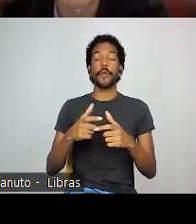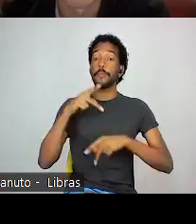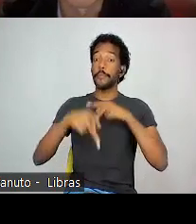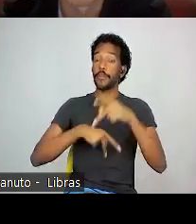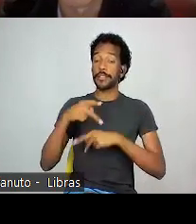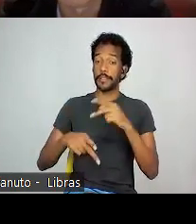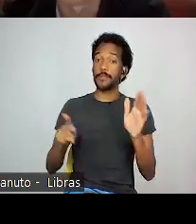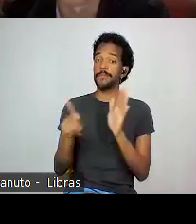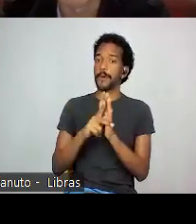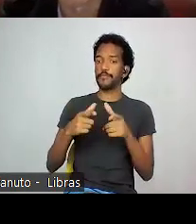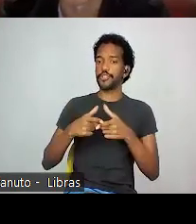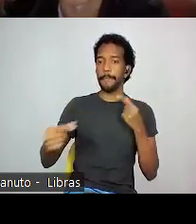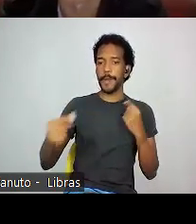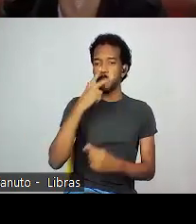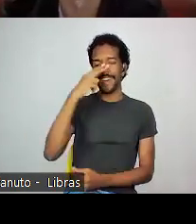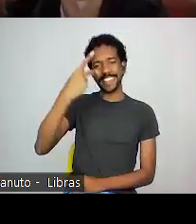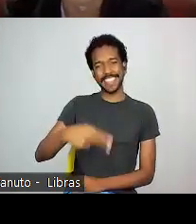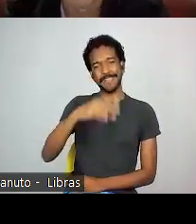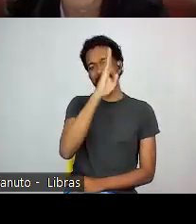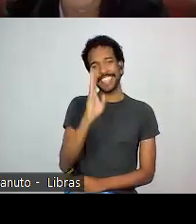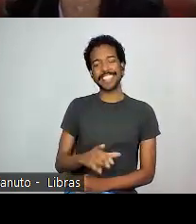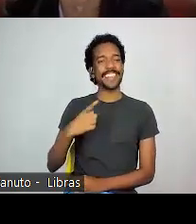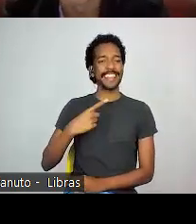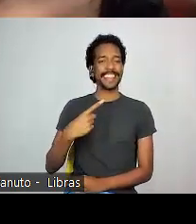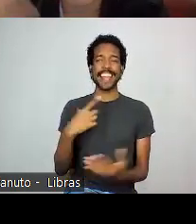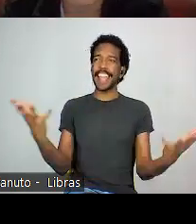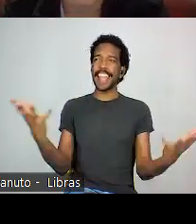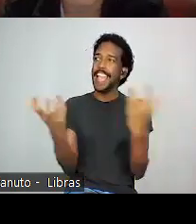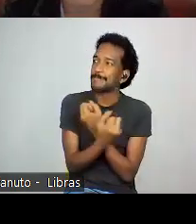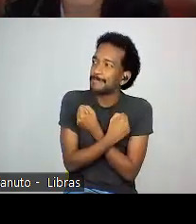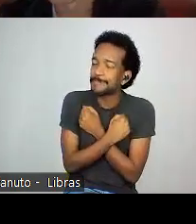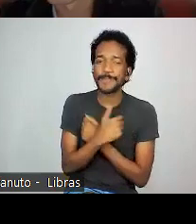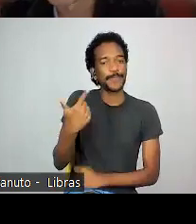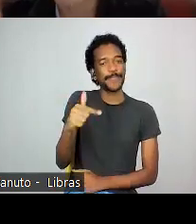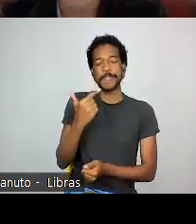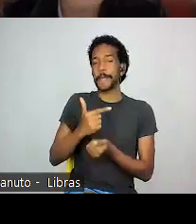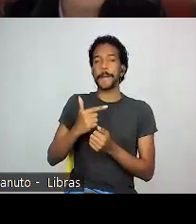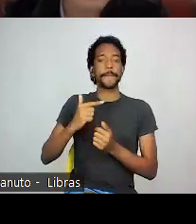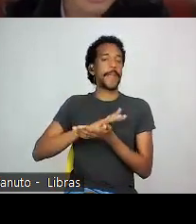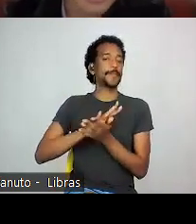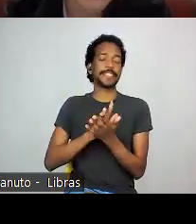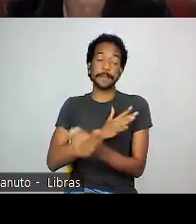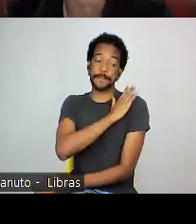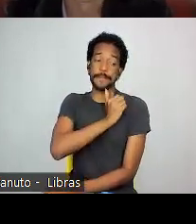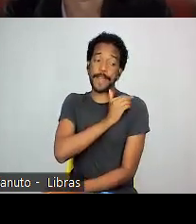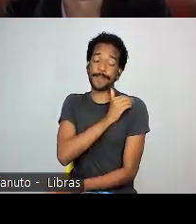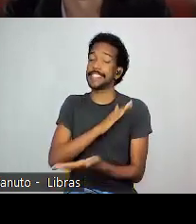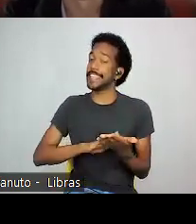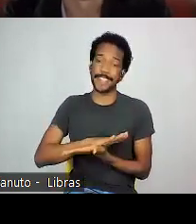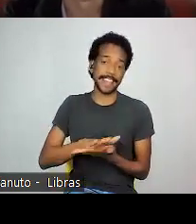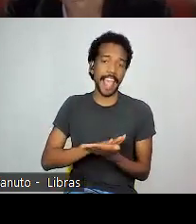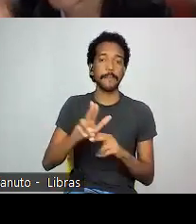Brasil seria hospitaleiro e sem preconceitos. a mobilidade social dos japoneses, os japoneses